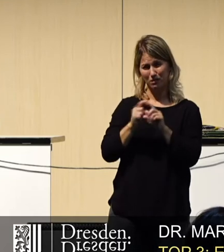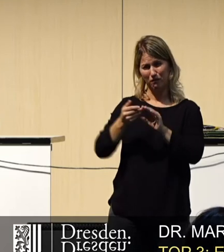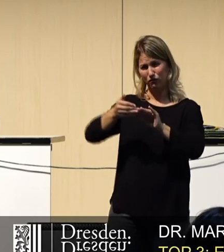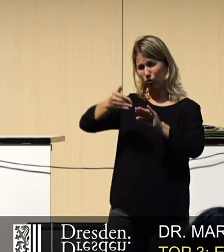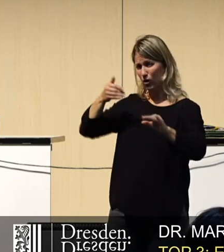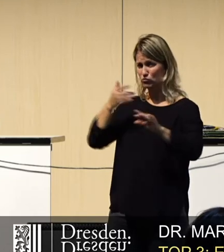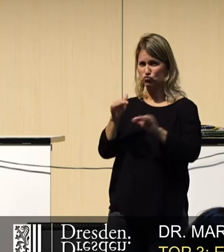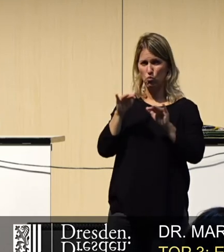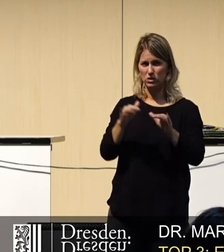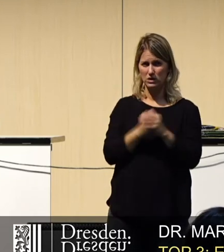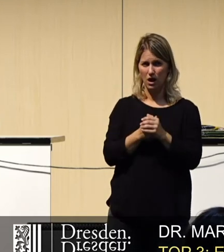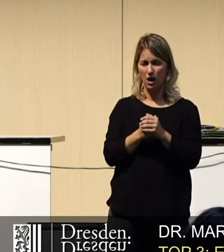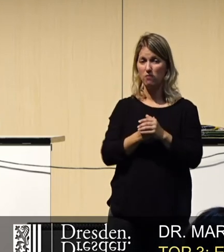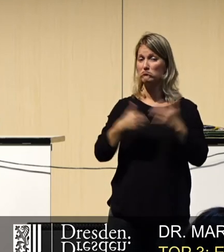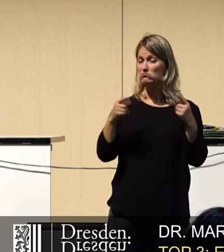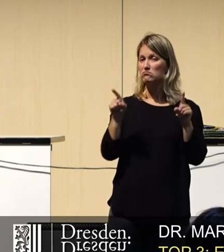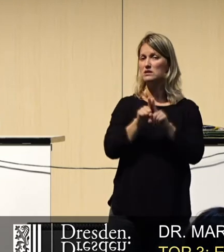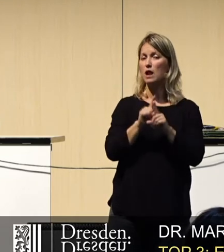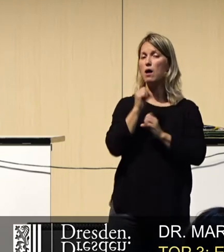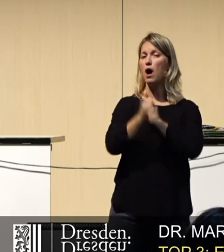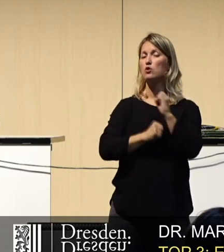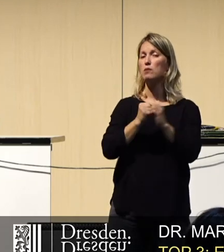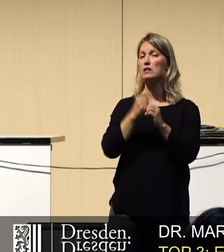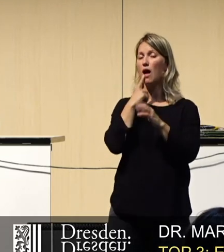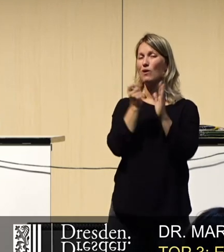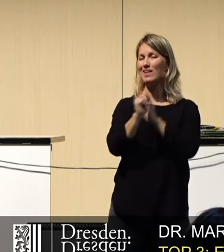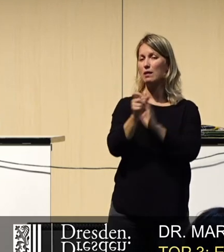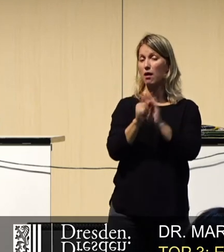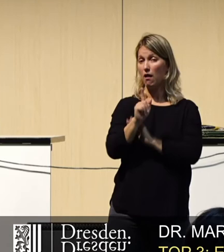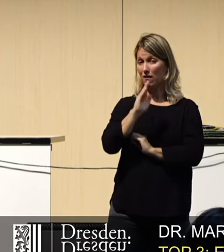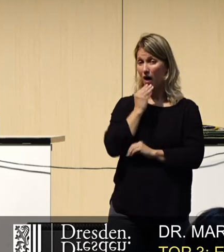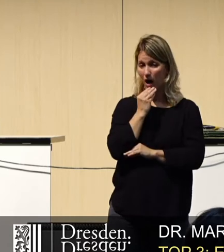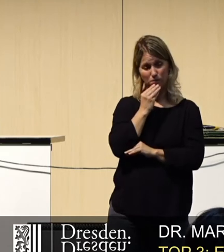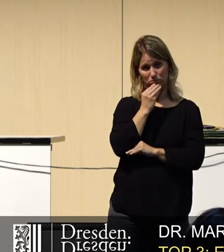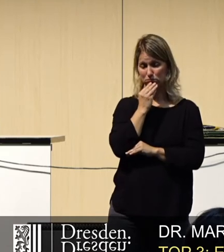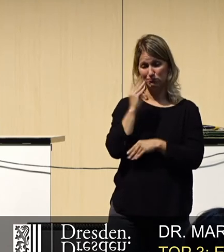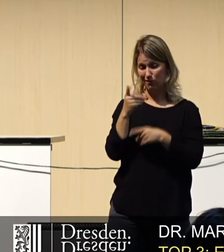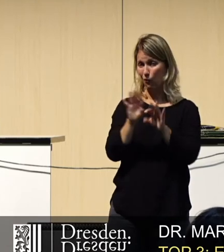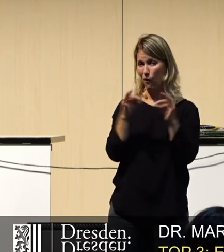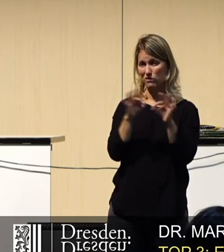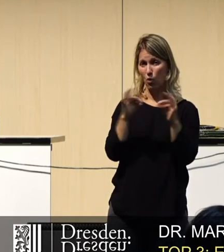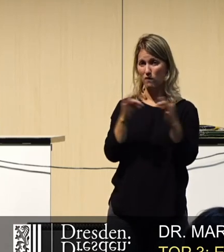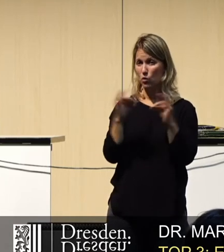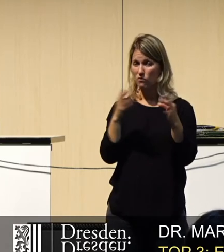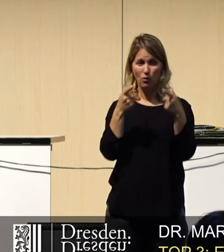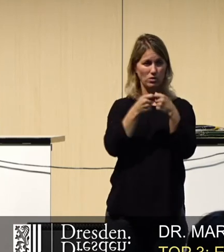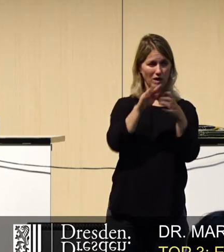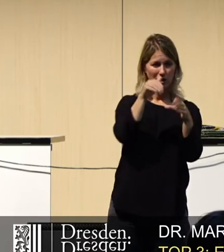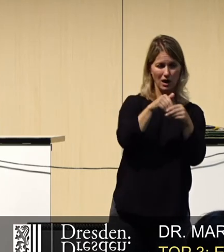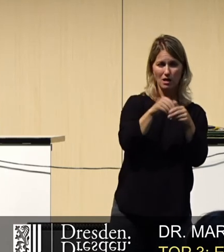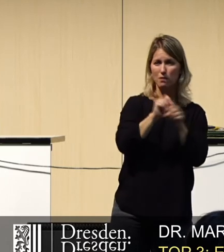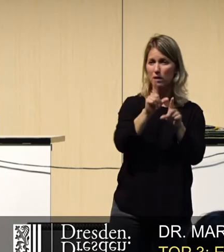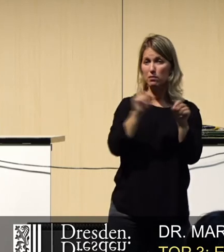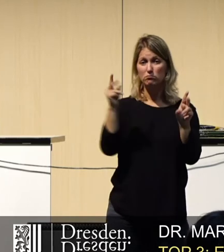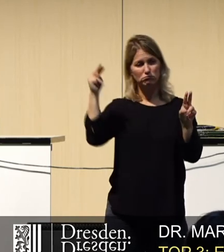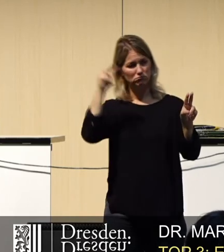führt das dazu, dass dann auch E-Mails entschlüsselt werden und dass Kommunikation und Kontakte und Metadaten und Inhalte und so weiter